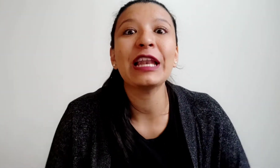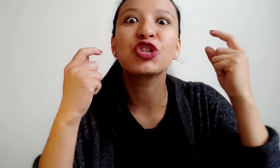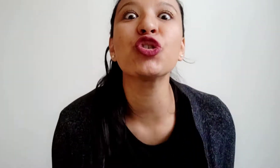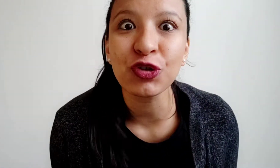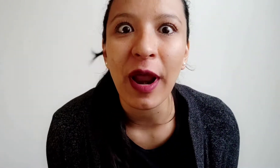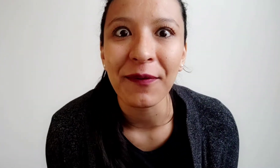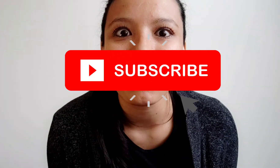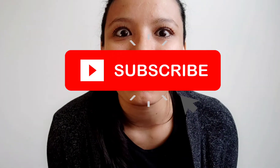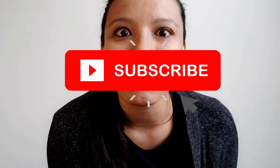subscribe.